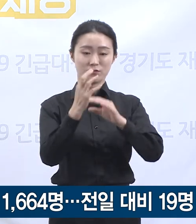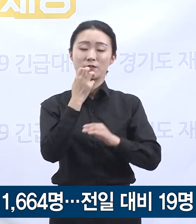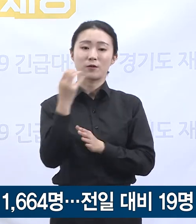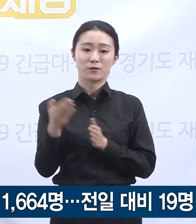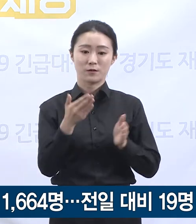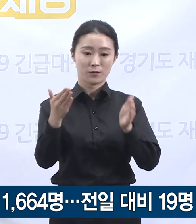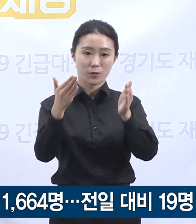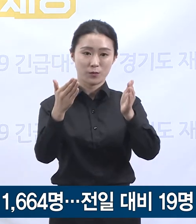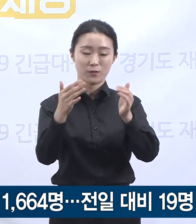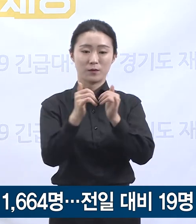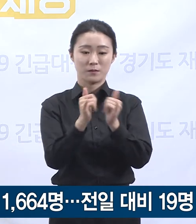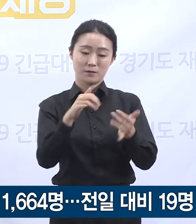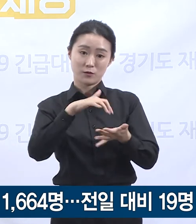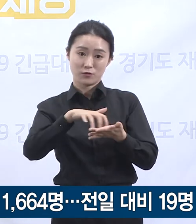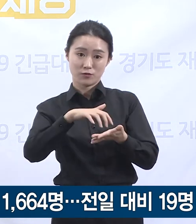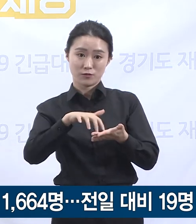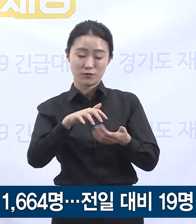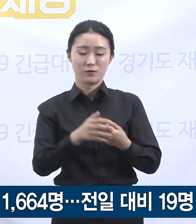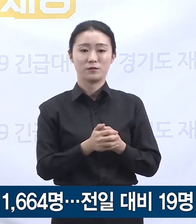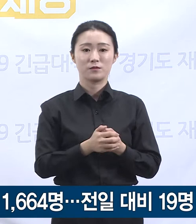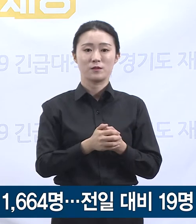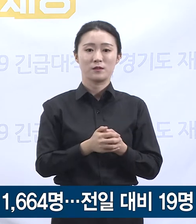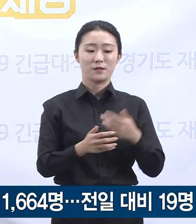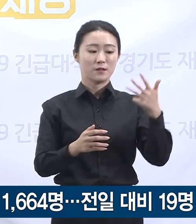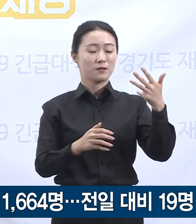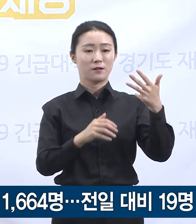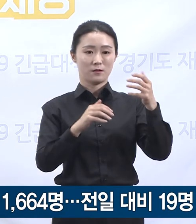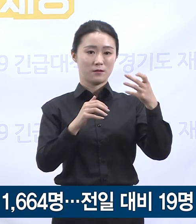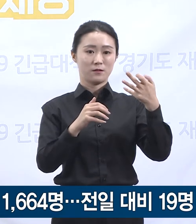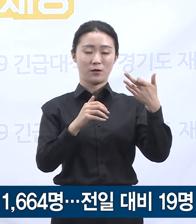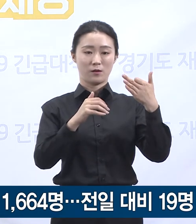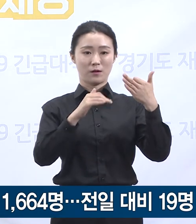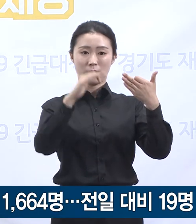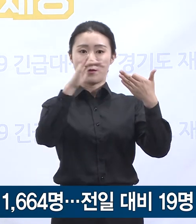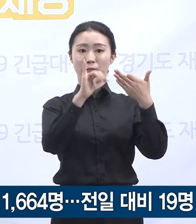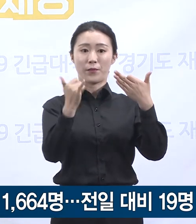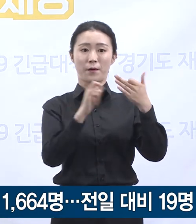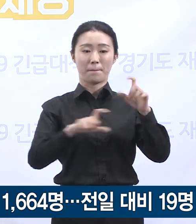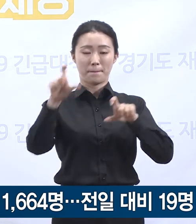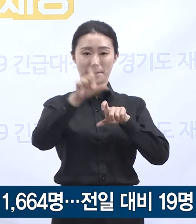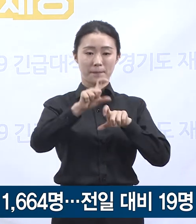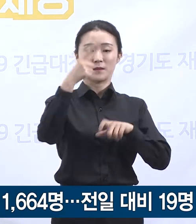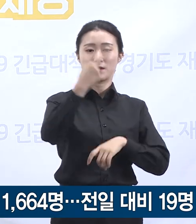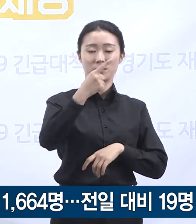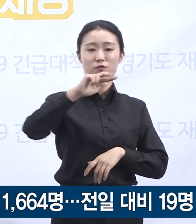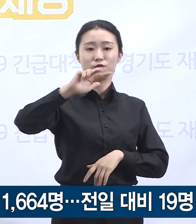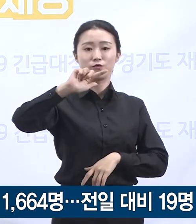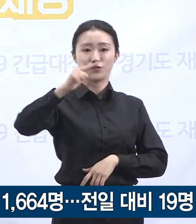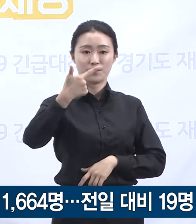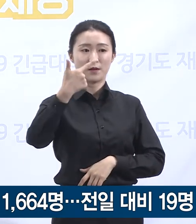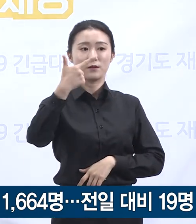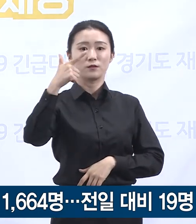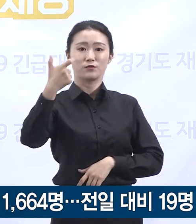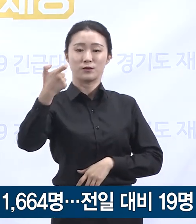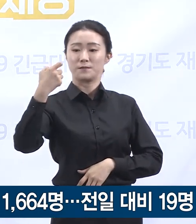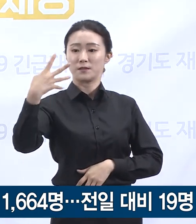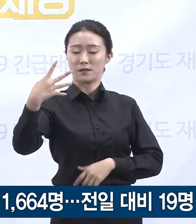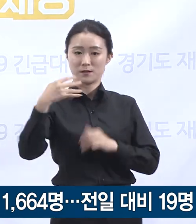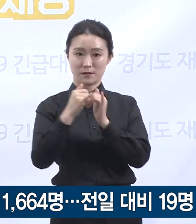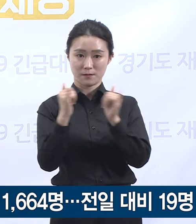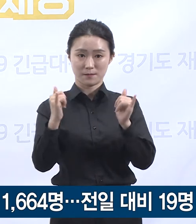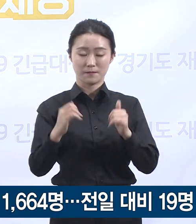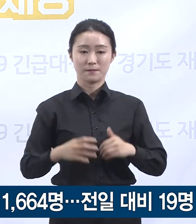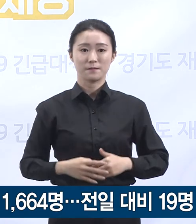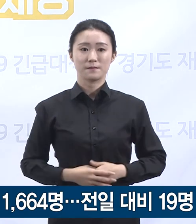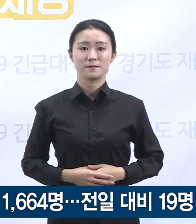0시 대비 19명이 증가한 총 1,664명입니다. 인구 10만 명당 확진자